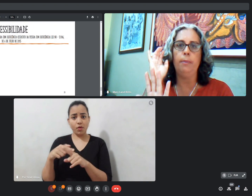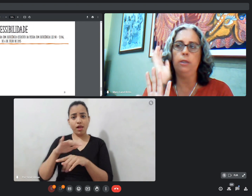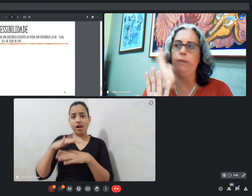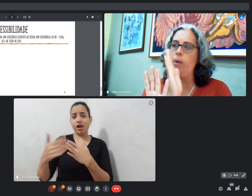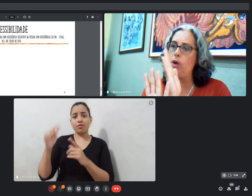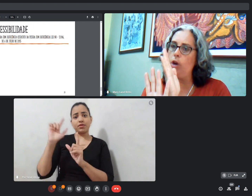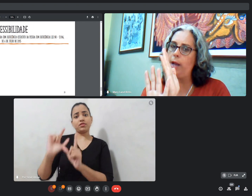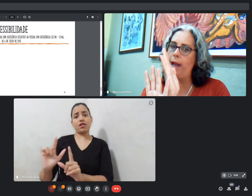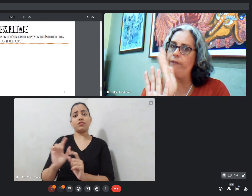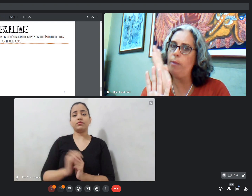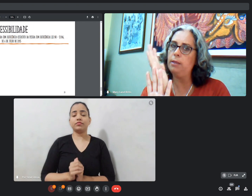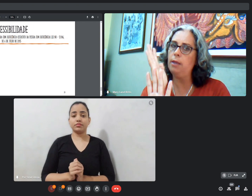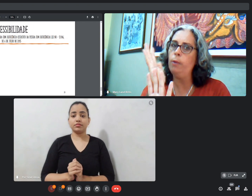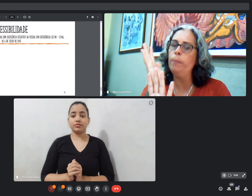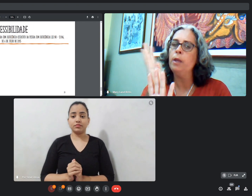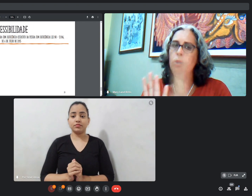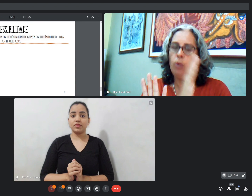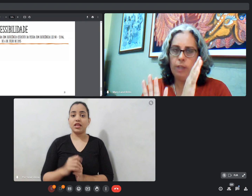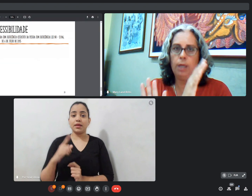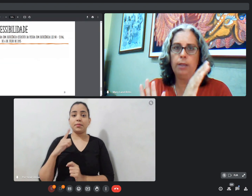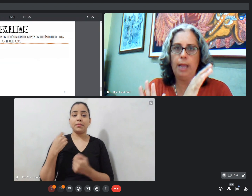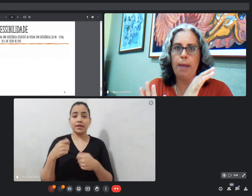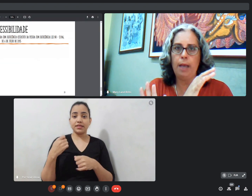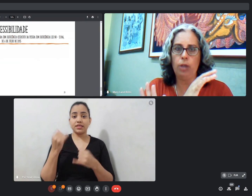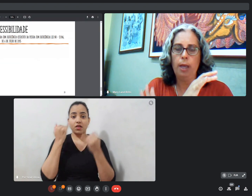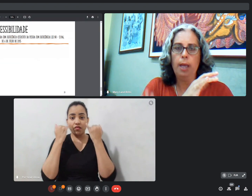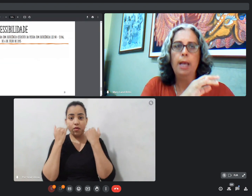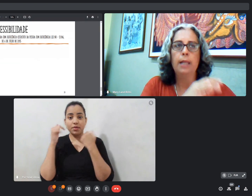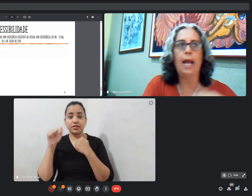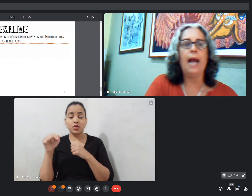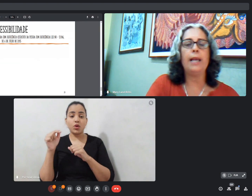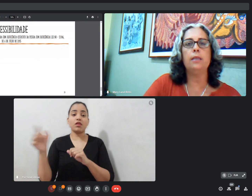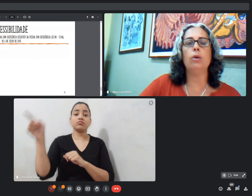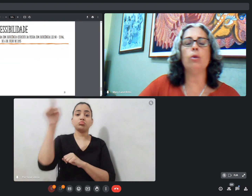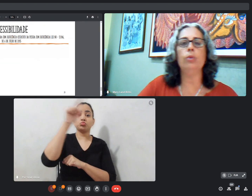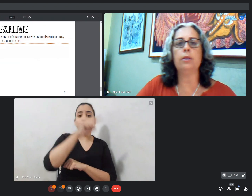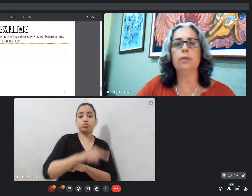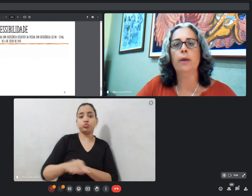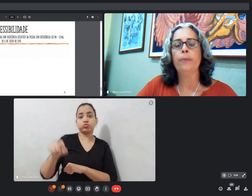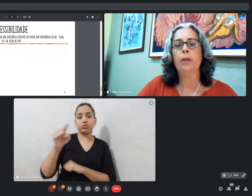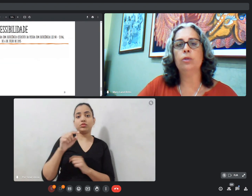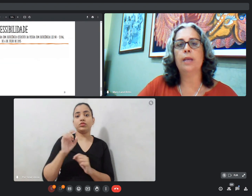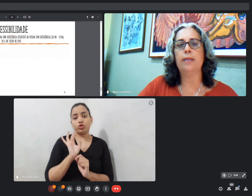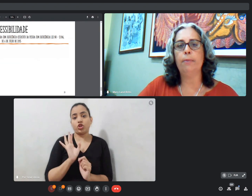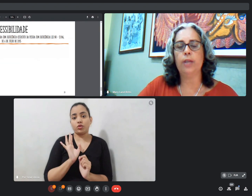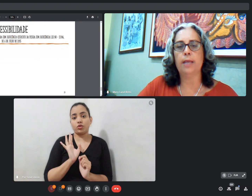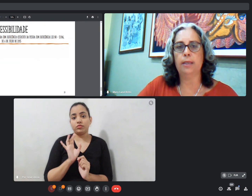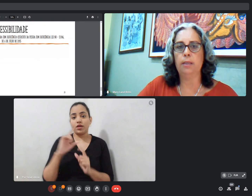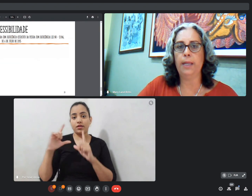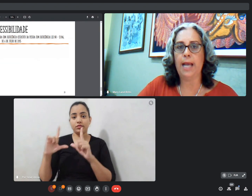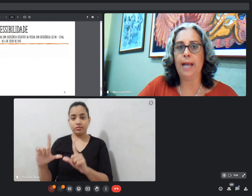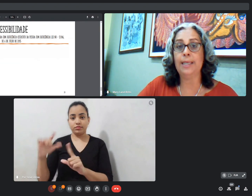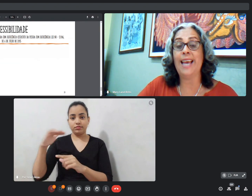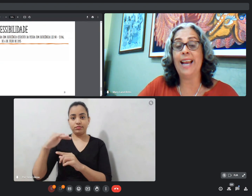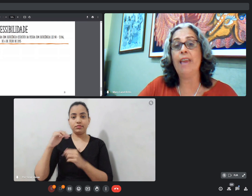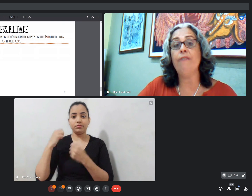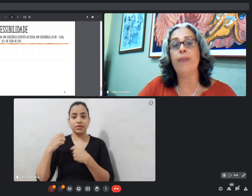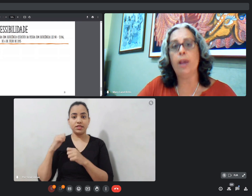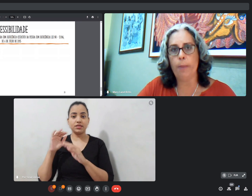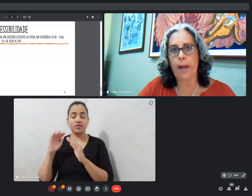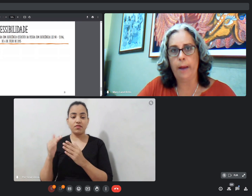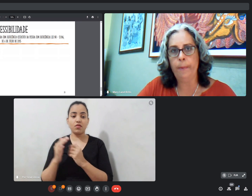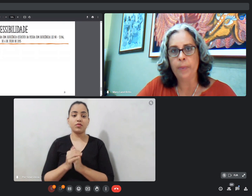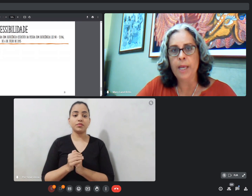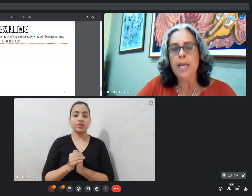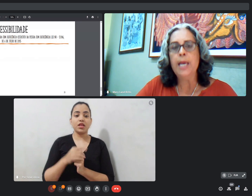de libras, de forma a colocar a informação no restante da imagem. Aqui são alguns dos exemplos de acessibilidade que a lei vem